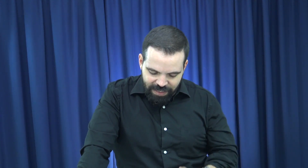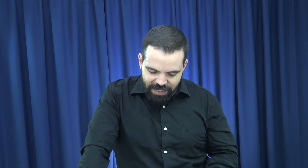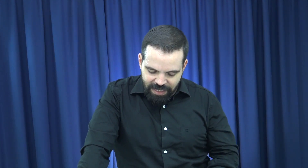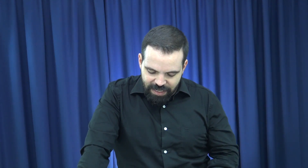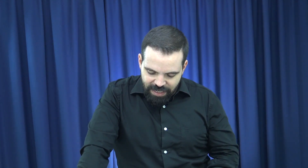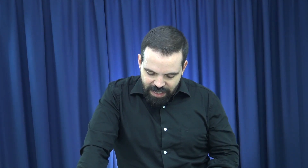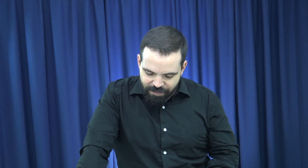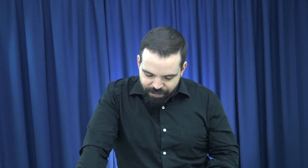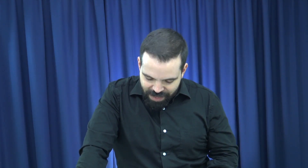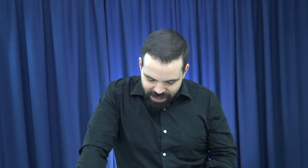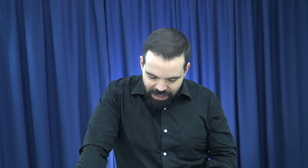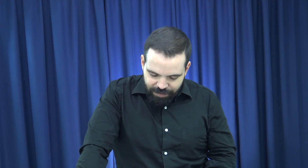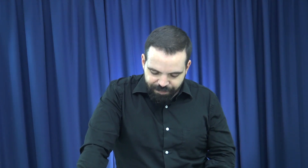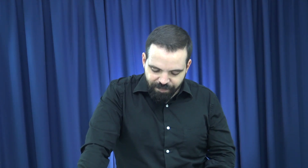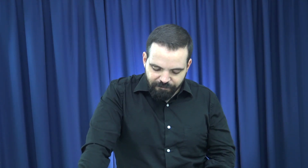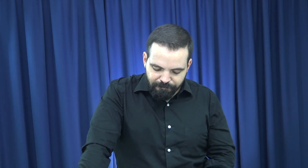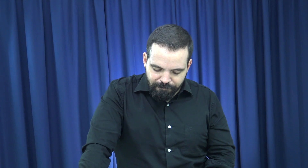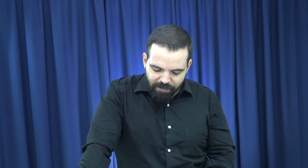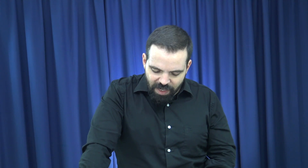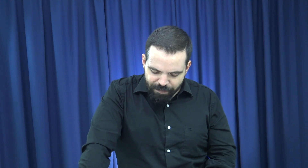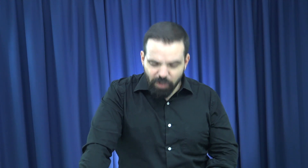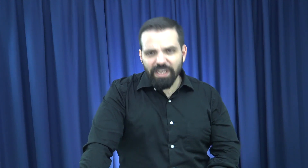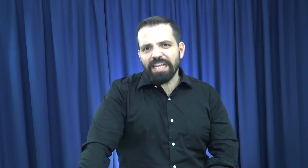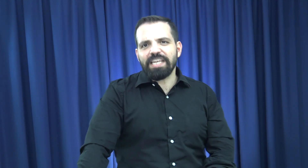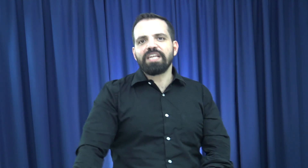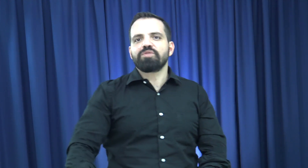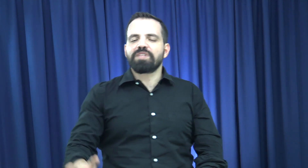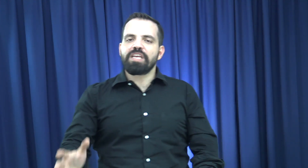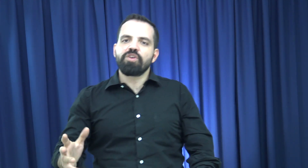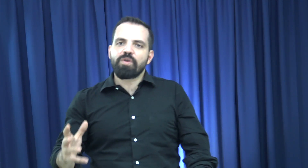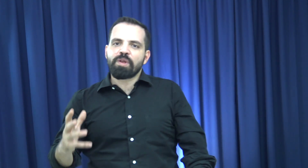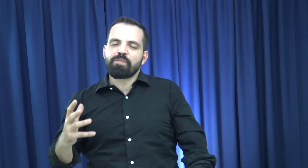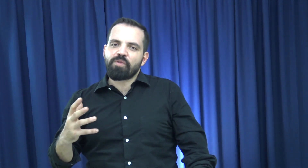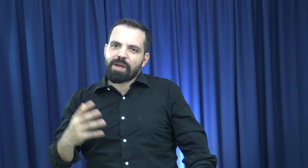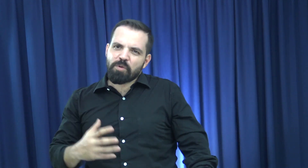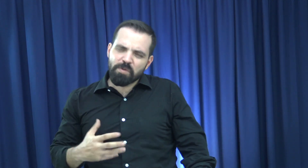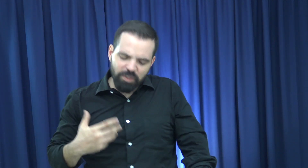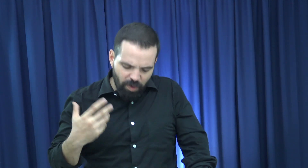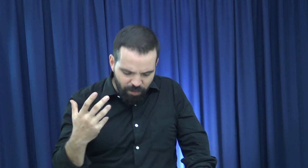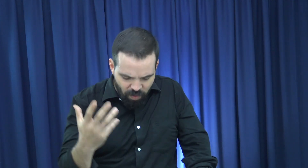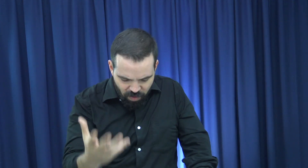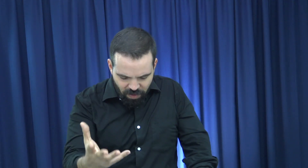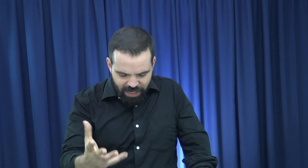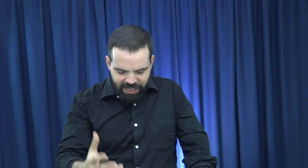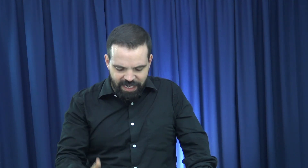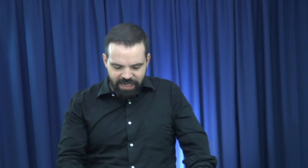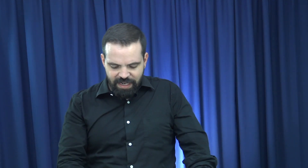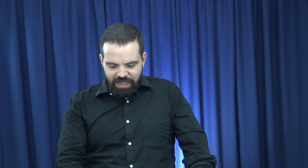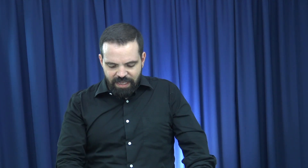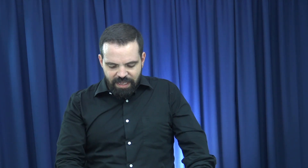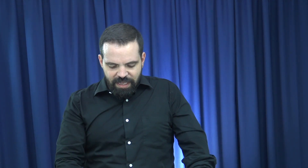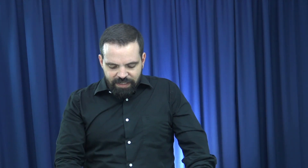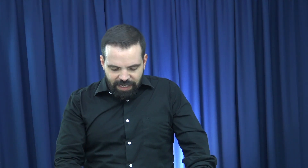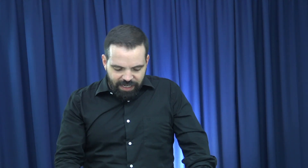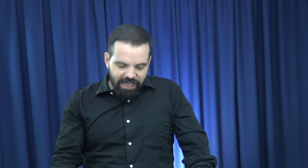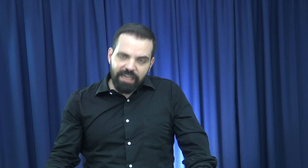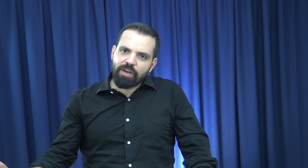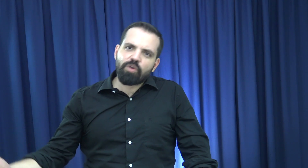en piedra. Pero se requiere que usted y yo, hermano, pongamos nuestro amor en Él. Se requiere que lo